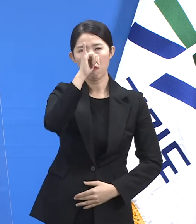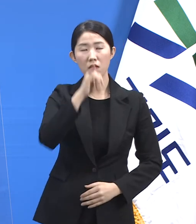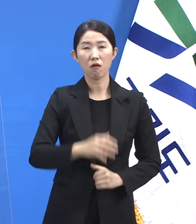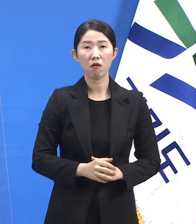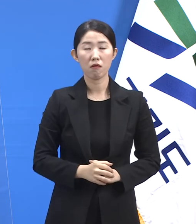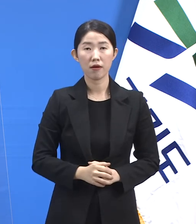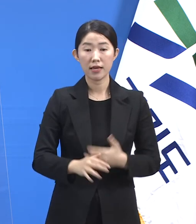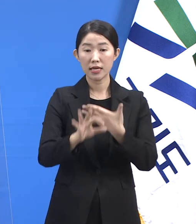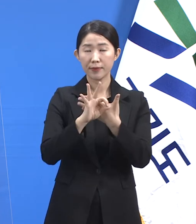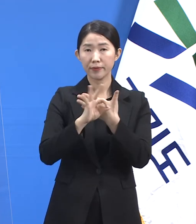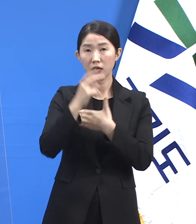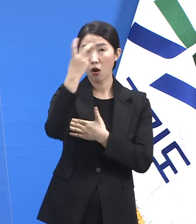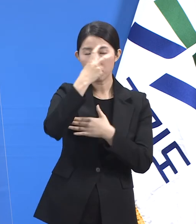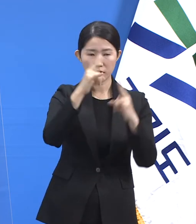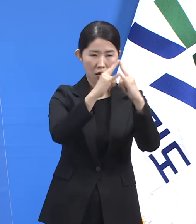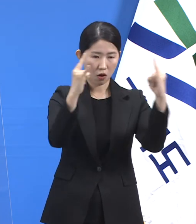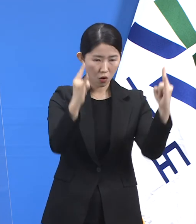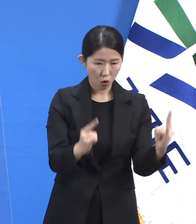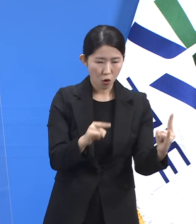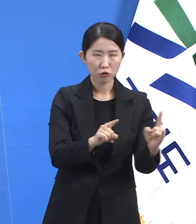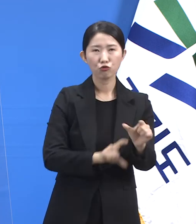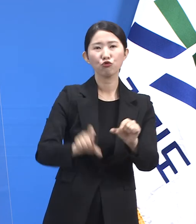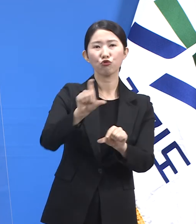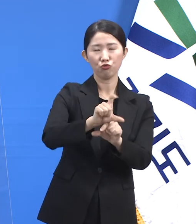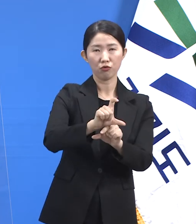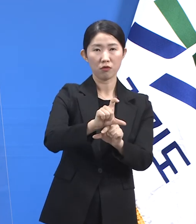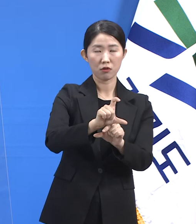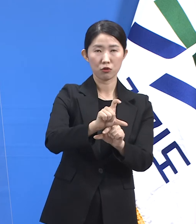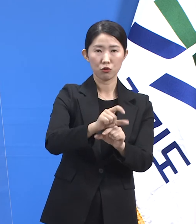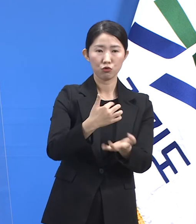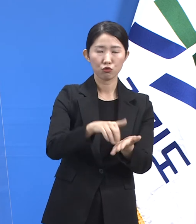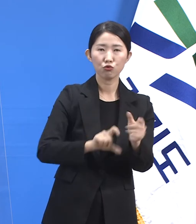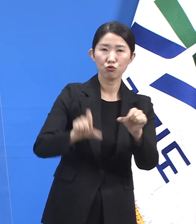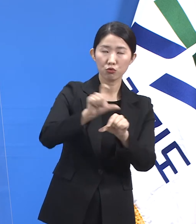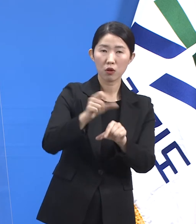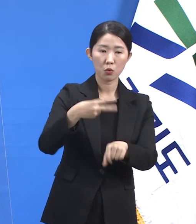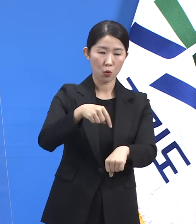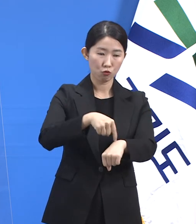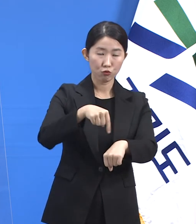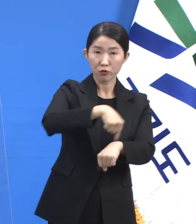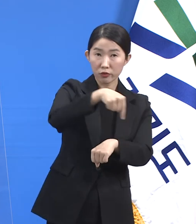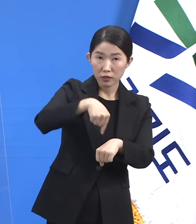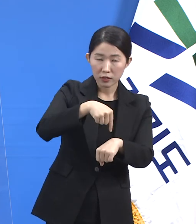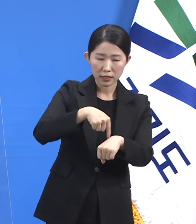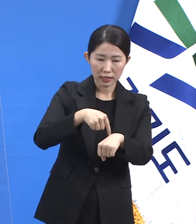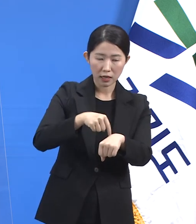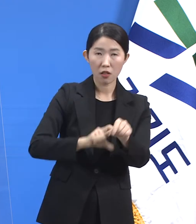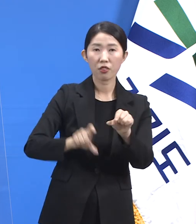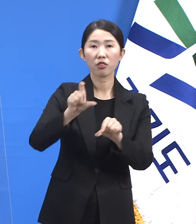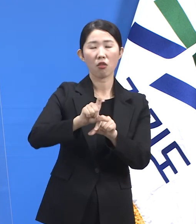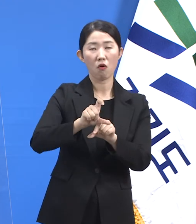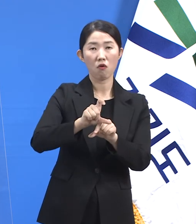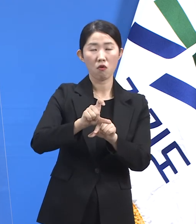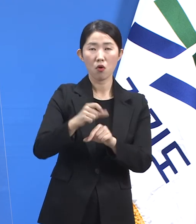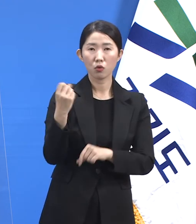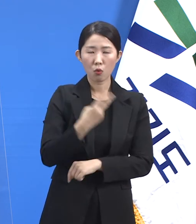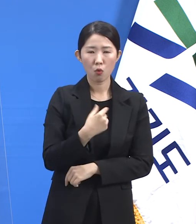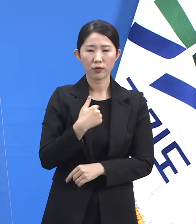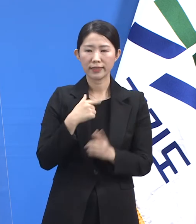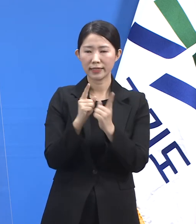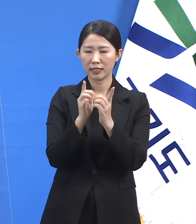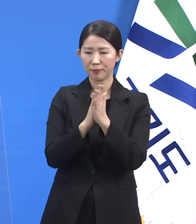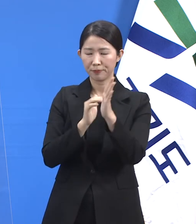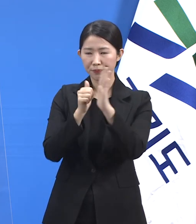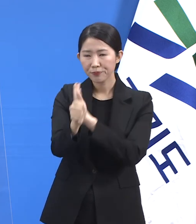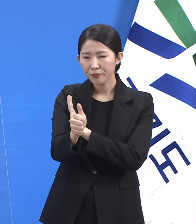임시선별진료소를 추가 설치하고 운영시간을 확대하며 찾아가는 이동선별진료소를 활용하는